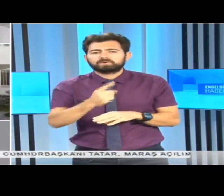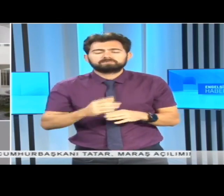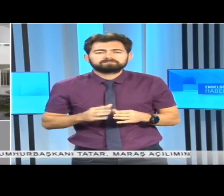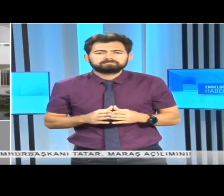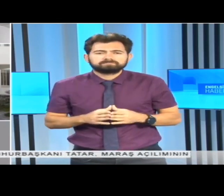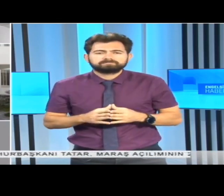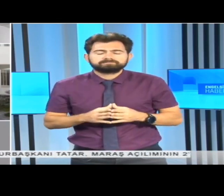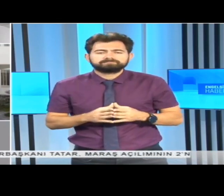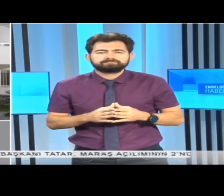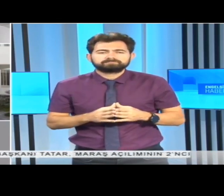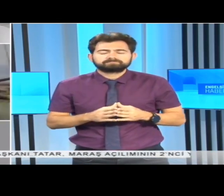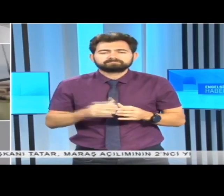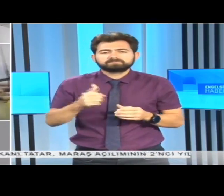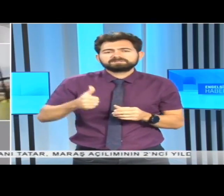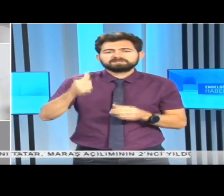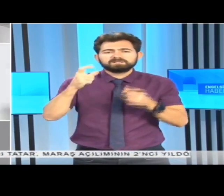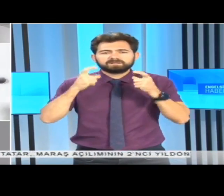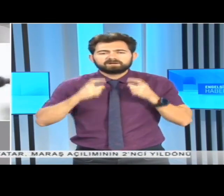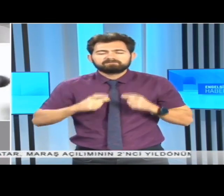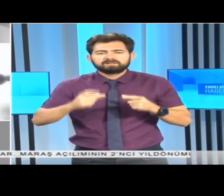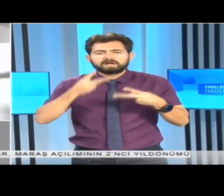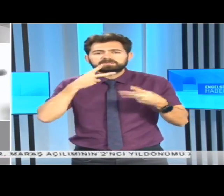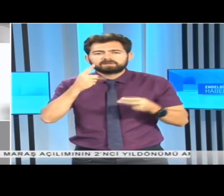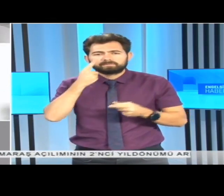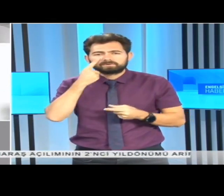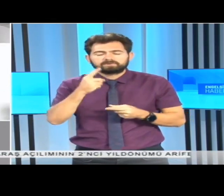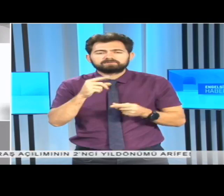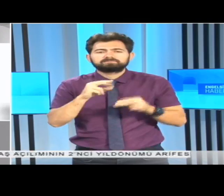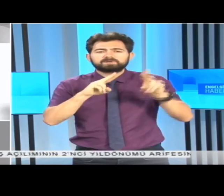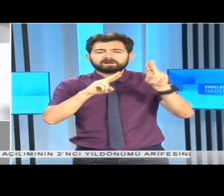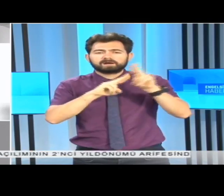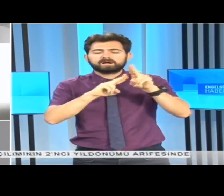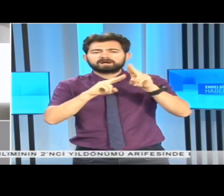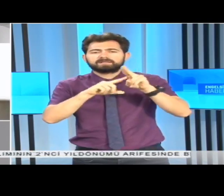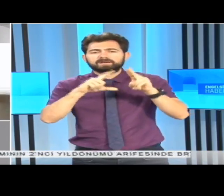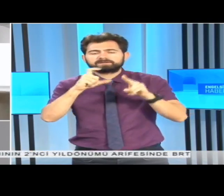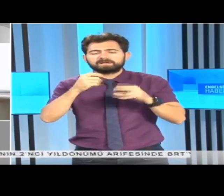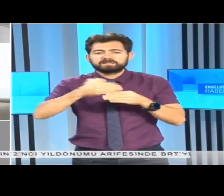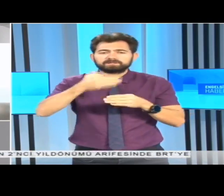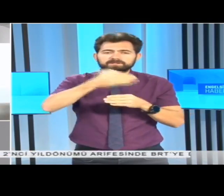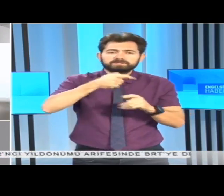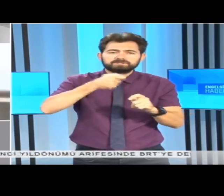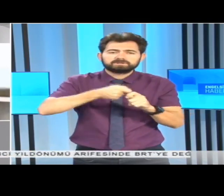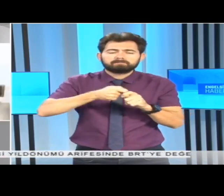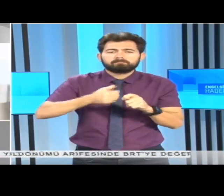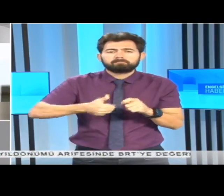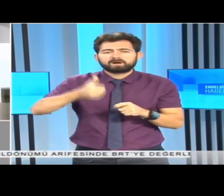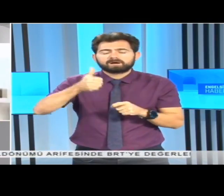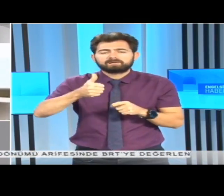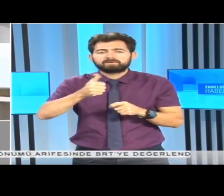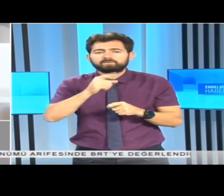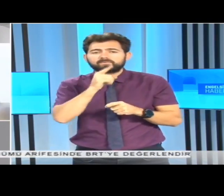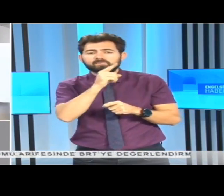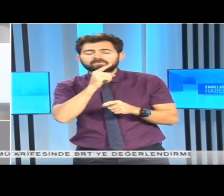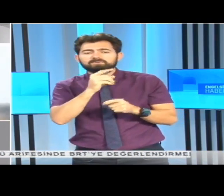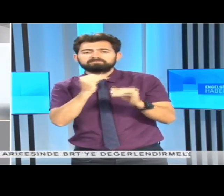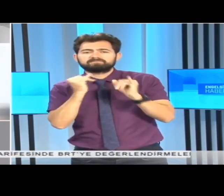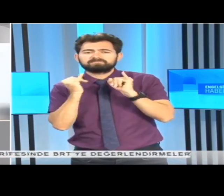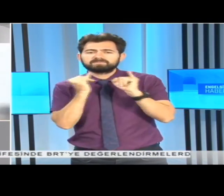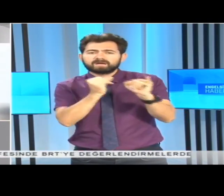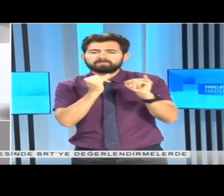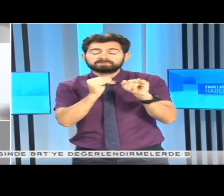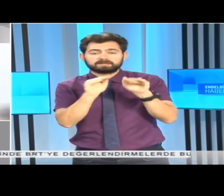Bakanlık açıklamasında, Kuzey Kıbrıs Türk Cumhuriyeti Dışişleri Bakanlığı'nın tepkisine de